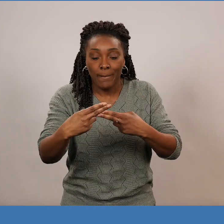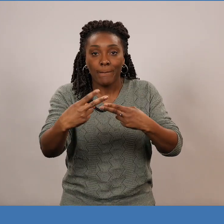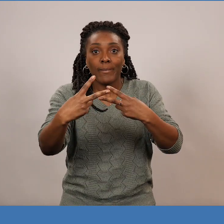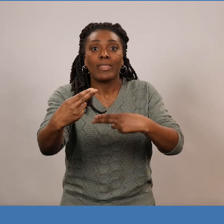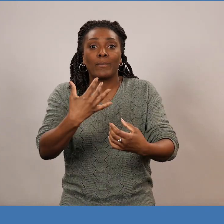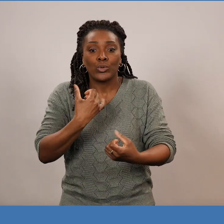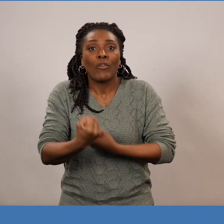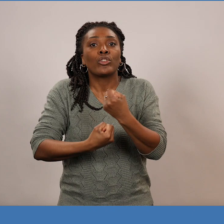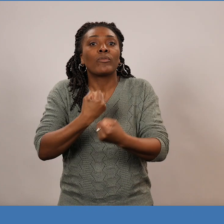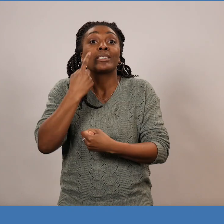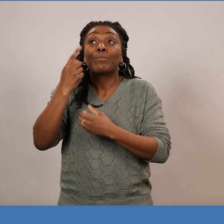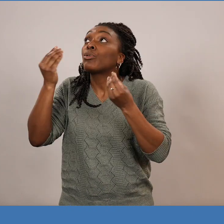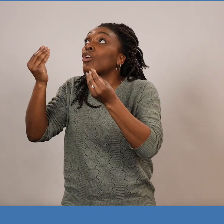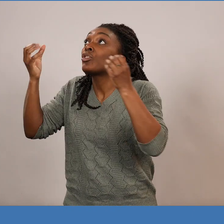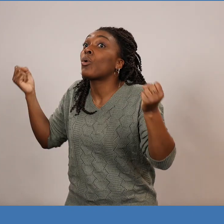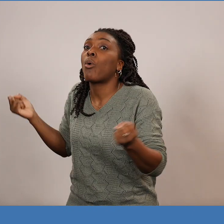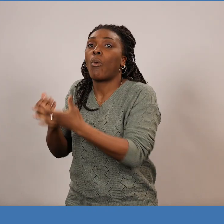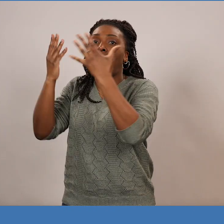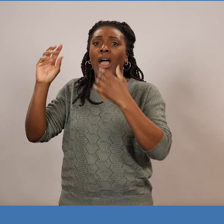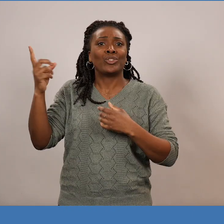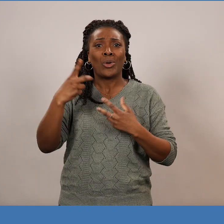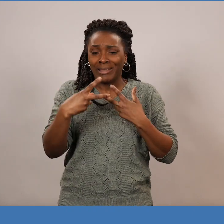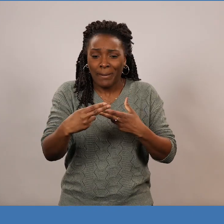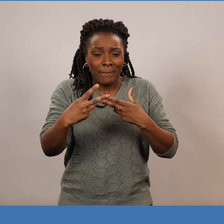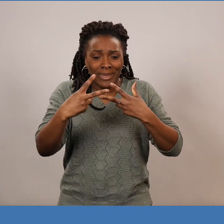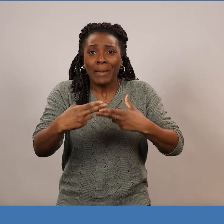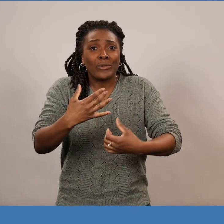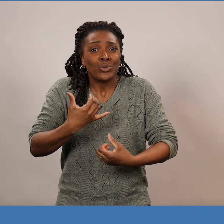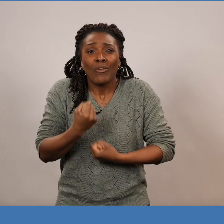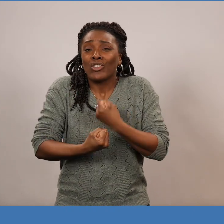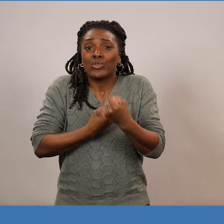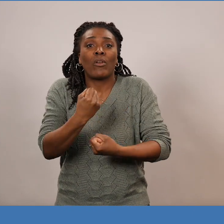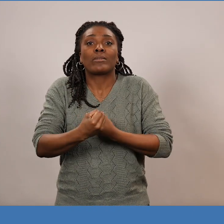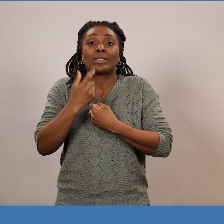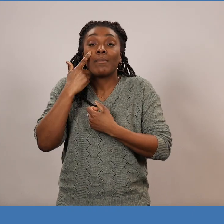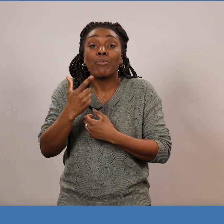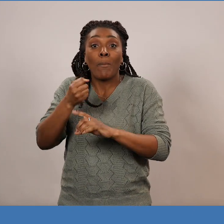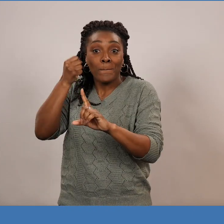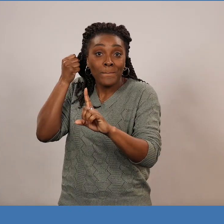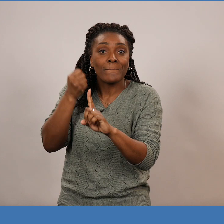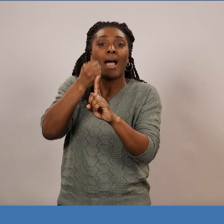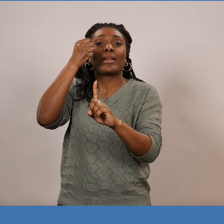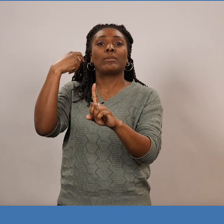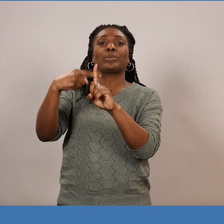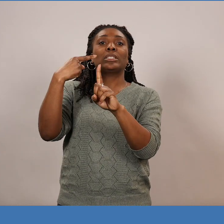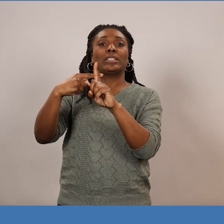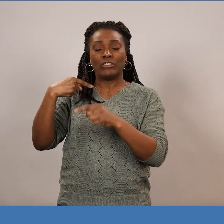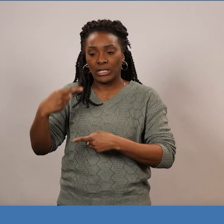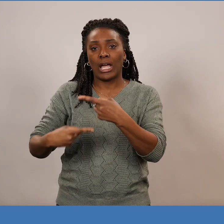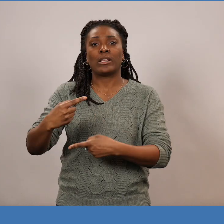souffrance est un moyen de glorifier Dieu. Chaque étape de souffrance est un moyen de marquer